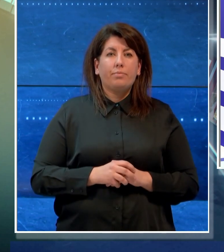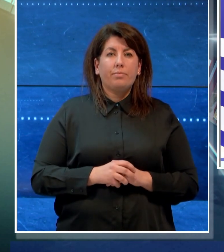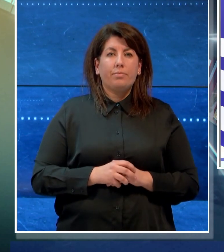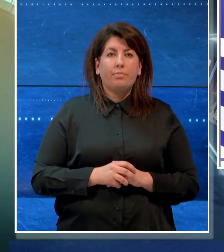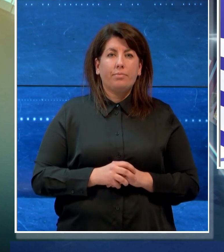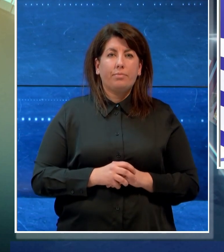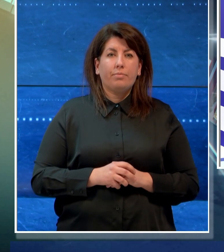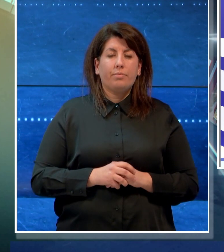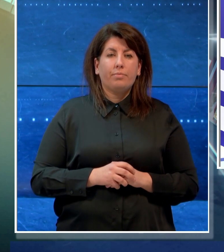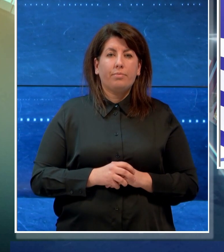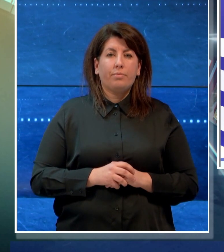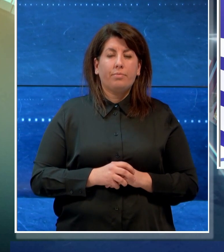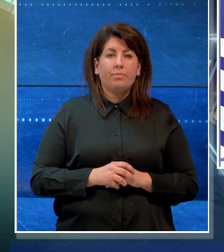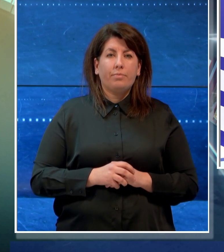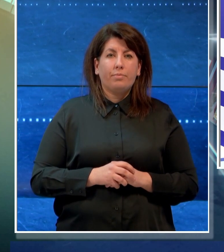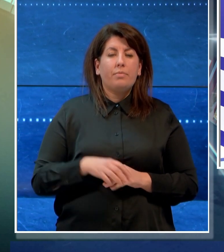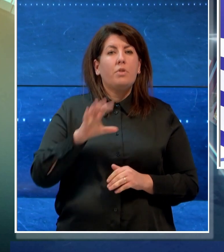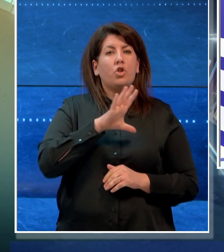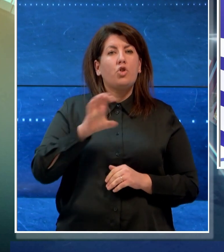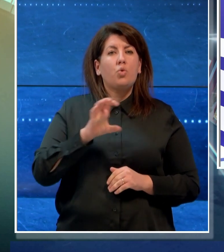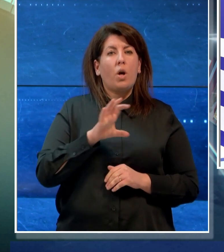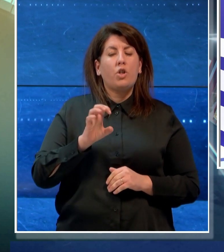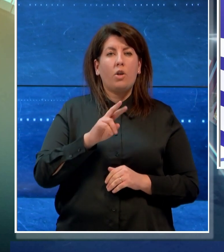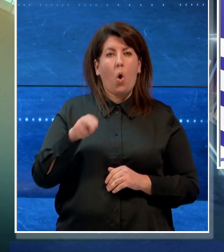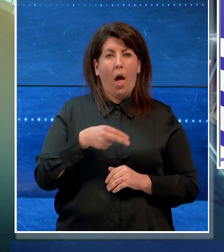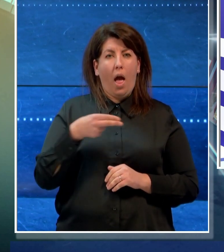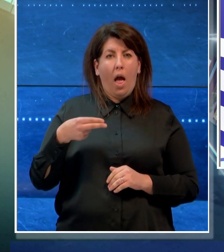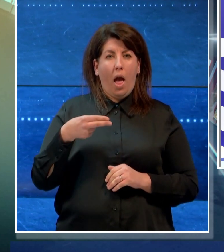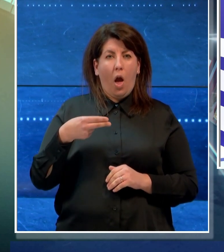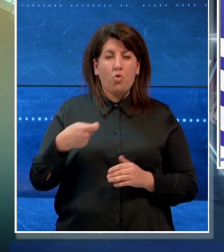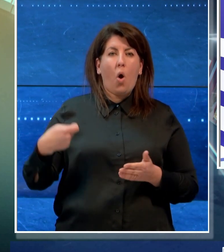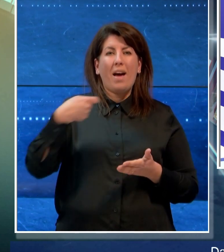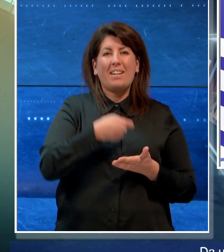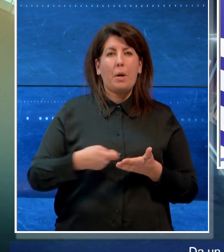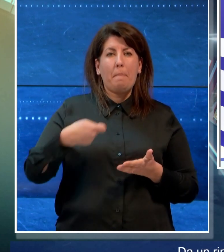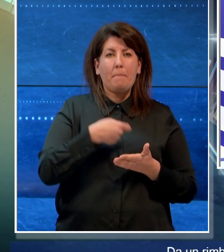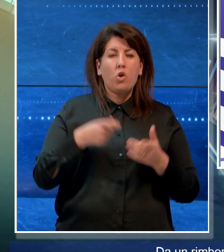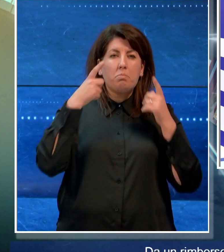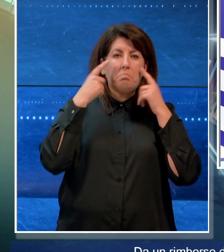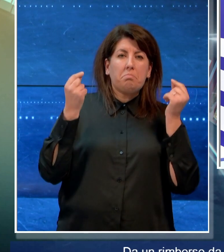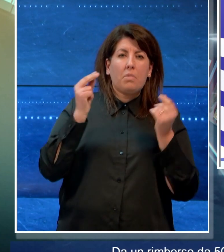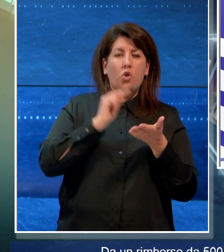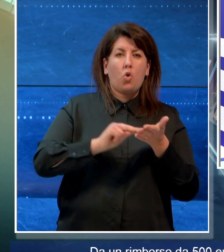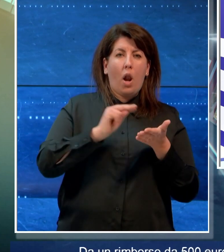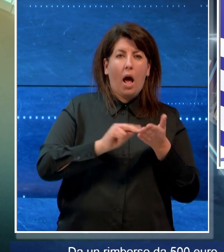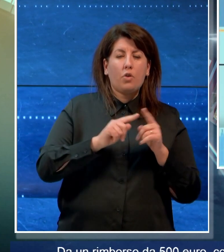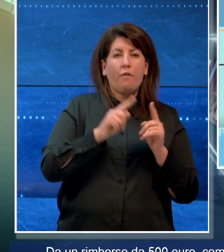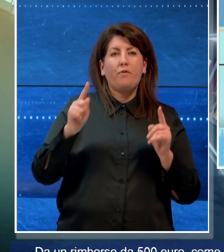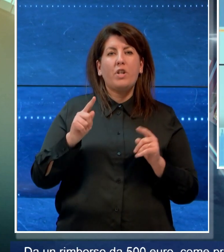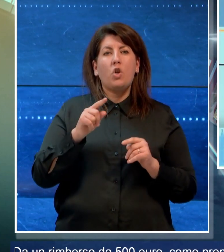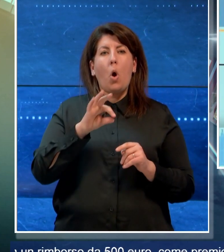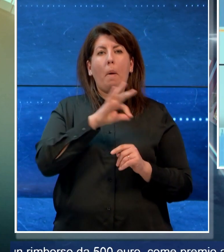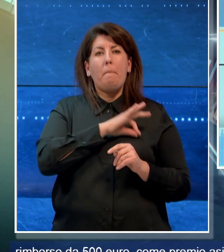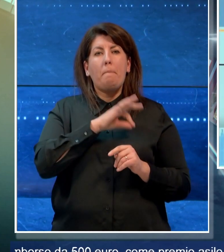Da un rimborso di 500 euro come premio asilo e scolastico al premio sanità di